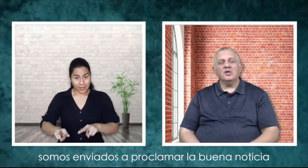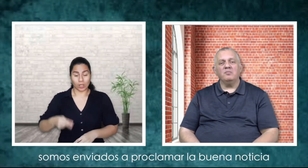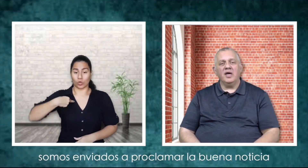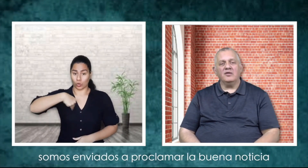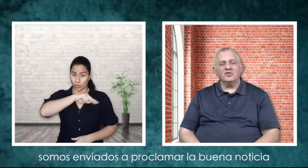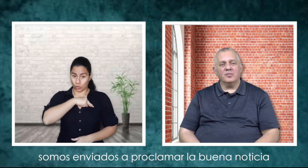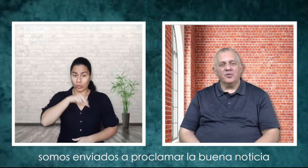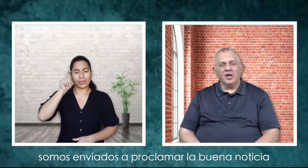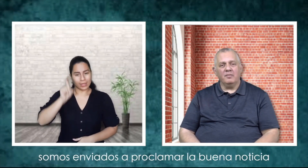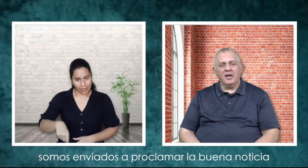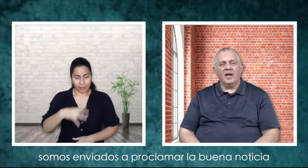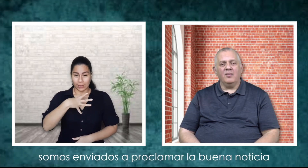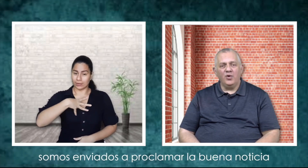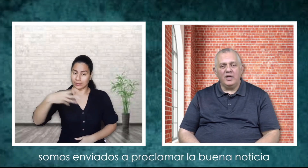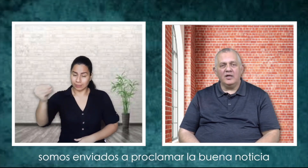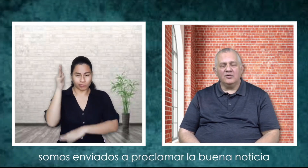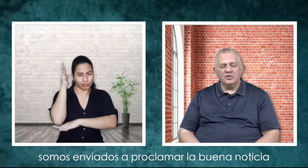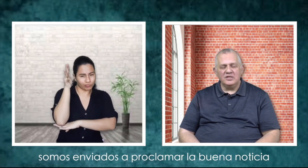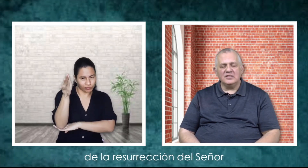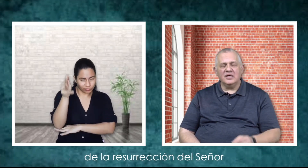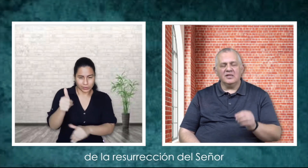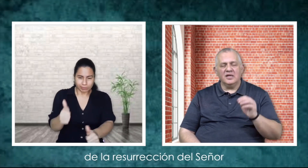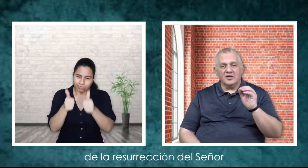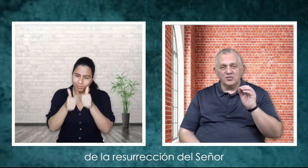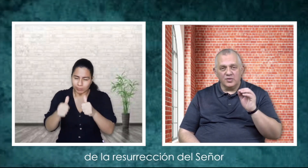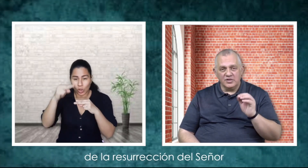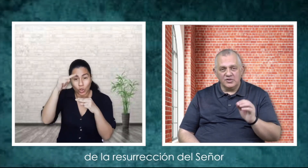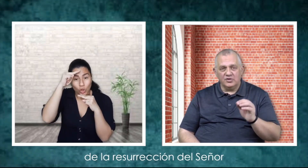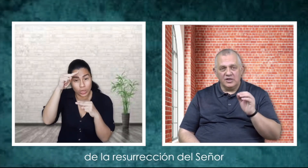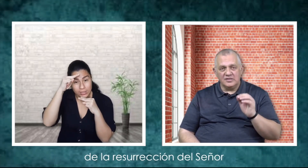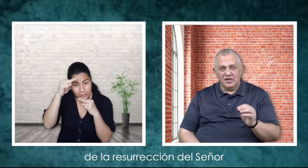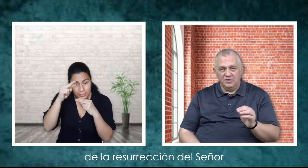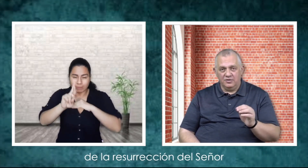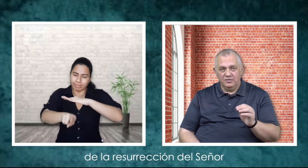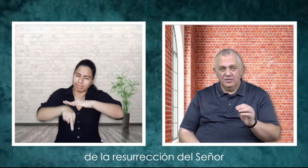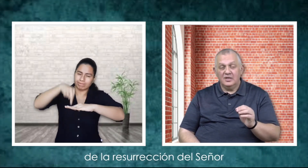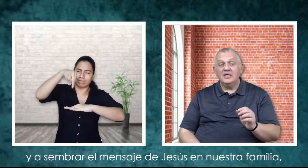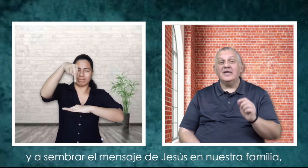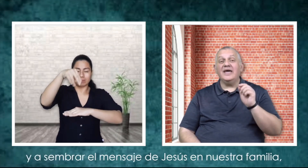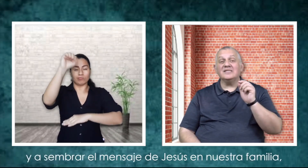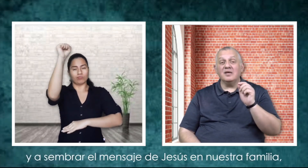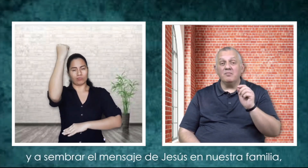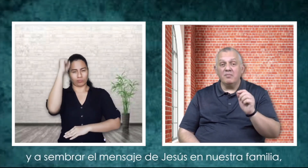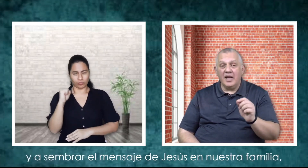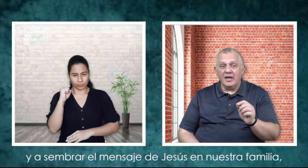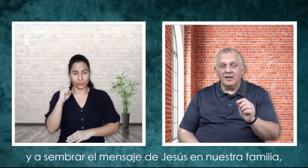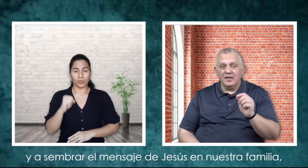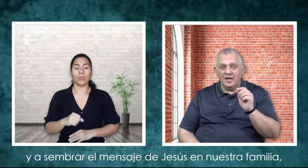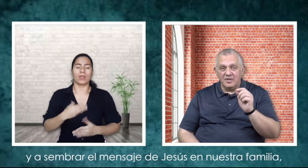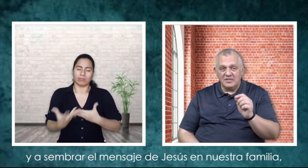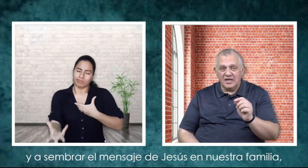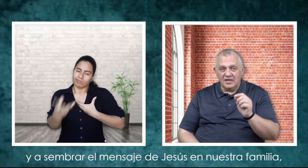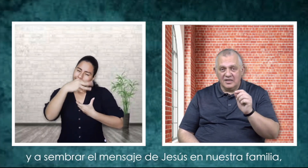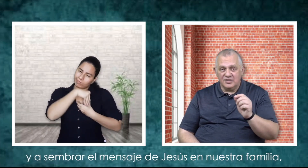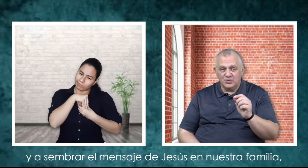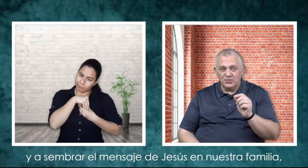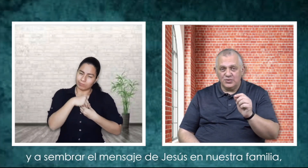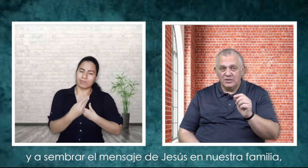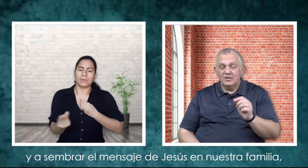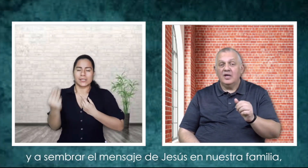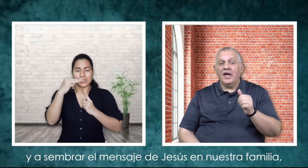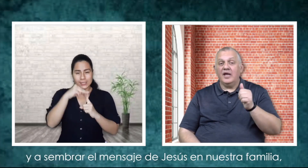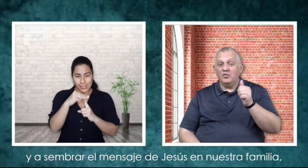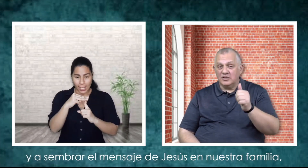somos enviados a proclamar la buena noticia de la resurrección del Señor Y a sembrar el mensaje de